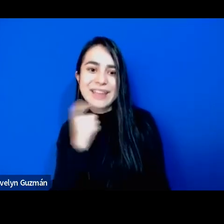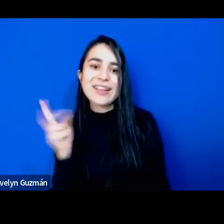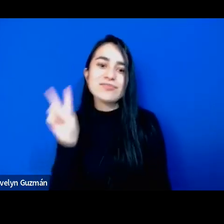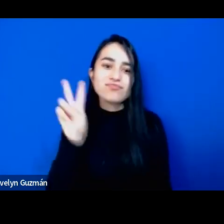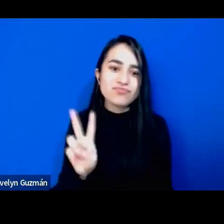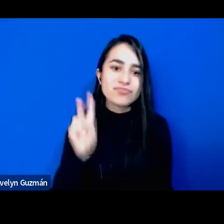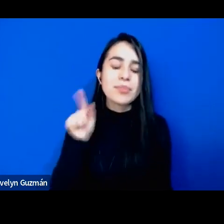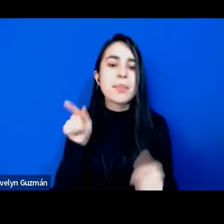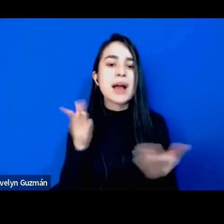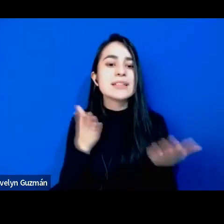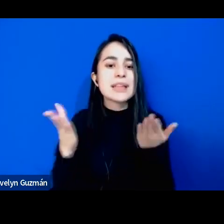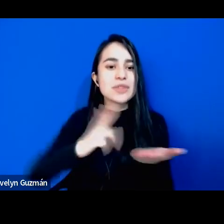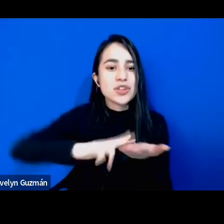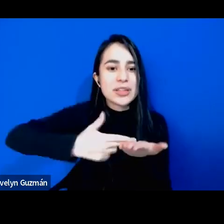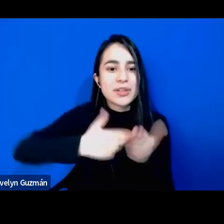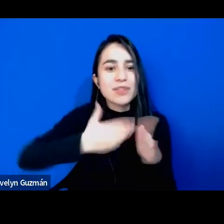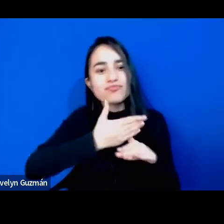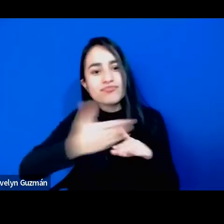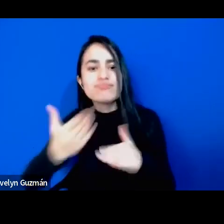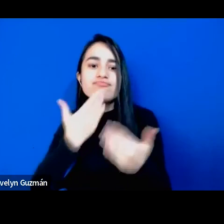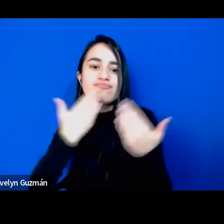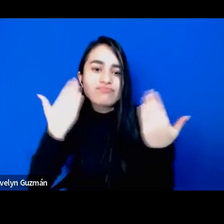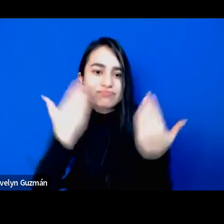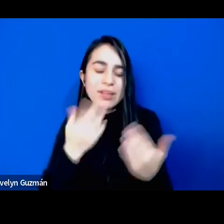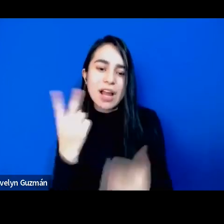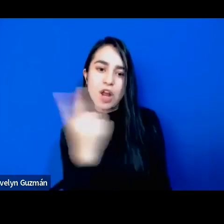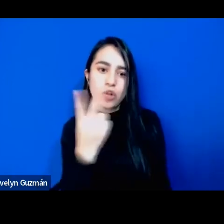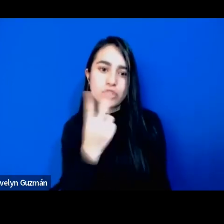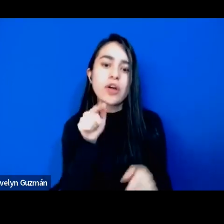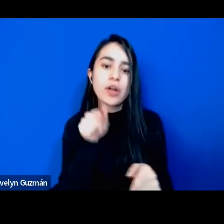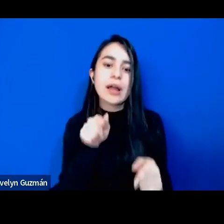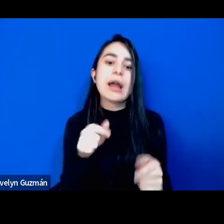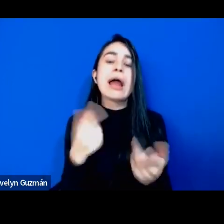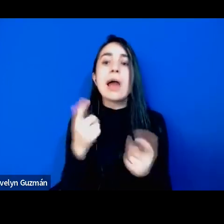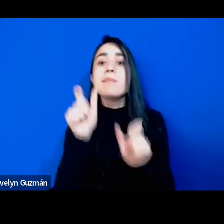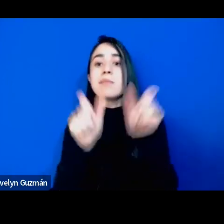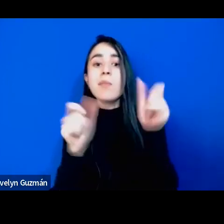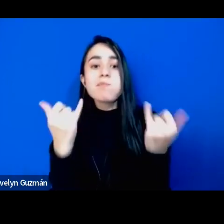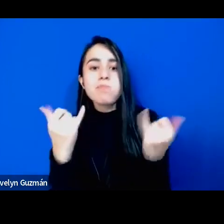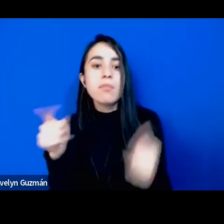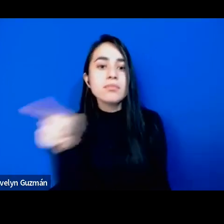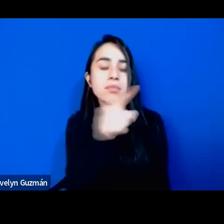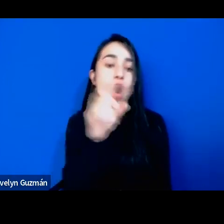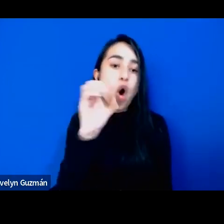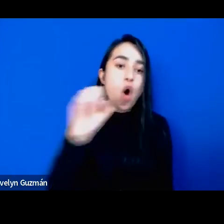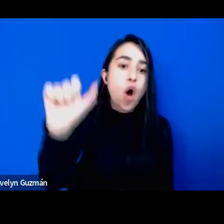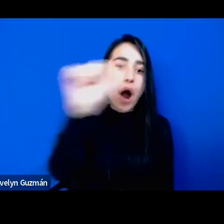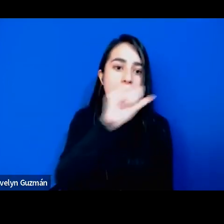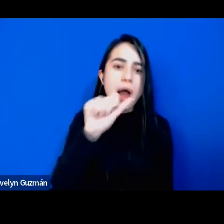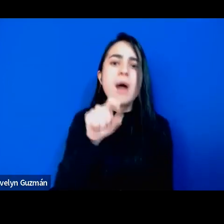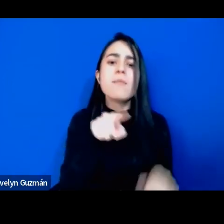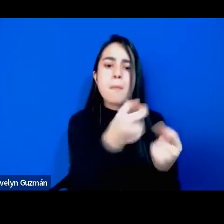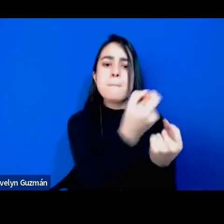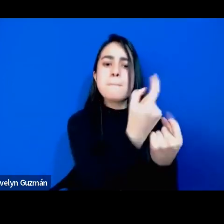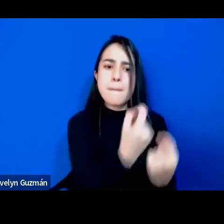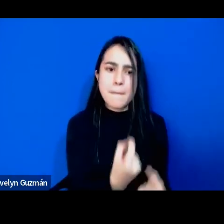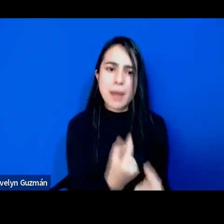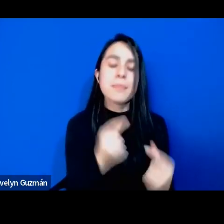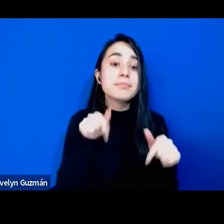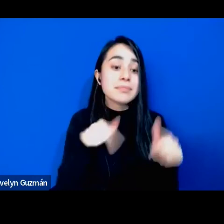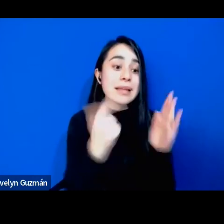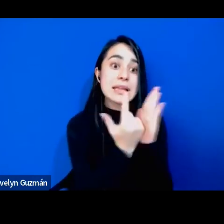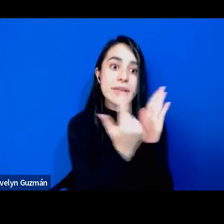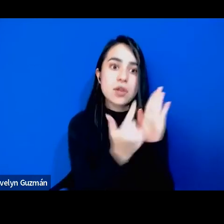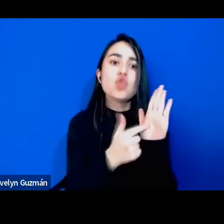tiempo con más de lo que debían. Muchas gracias a todas y todos. Hay muchas preguntas, pero digamos, este libro seguirá